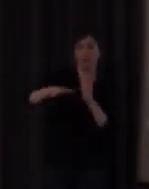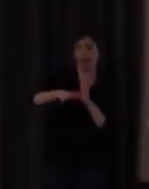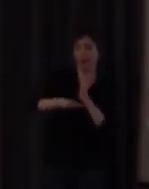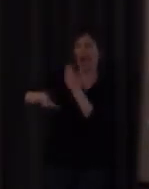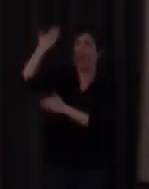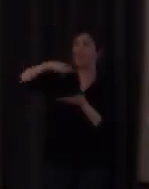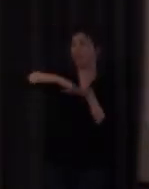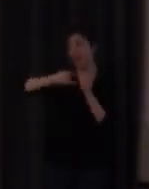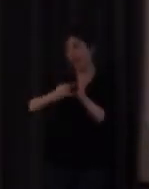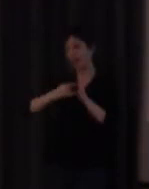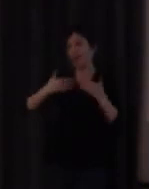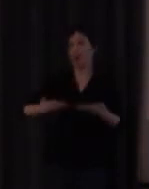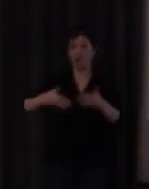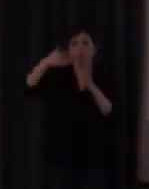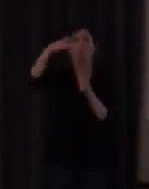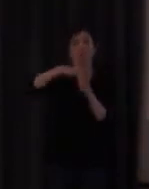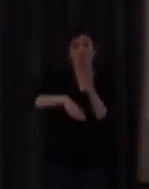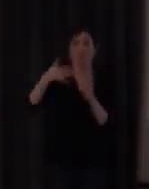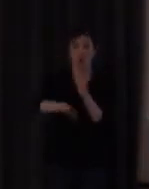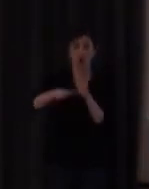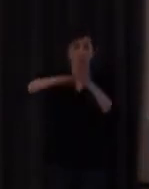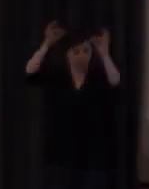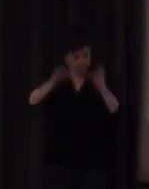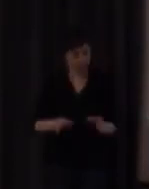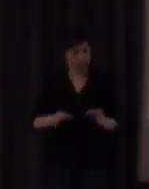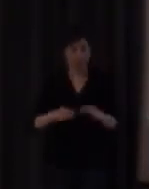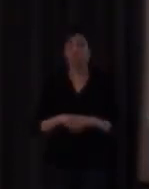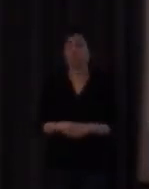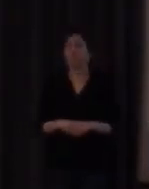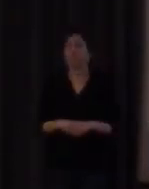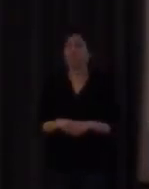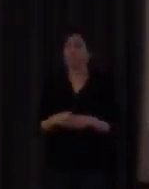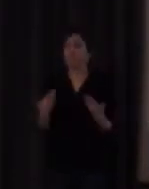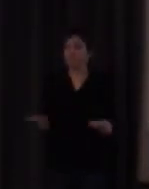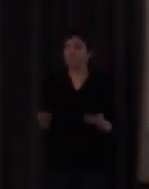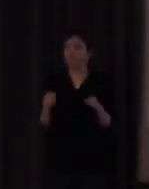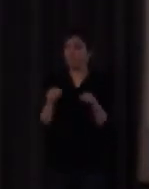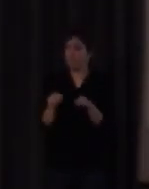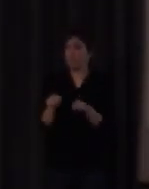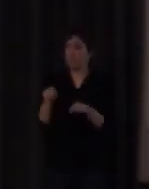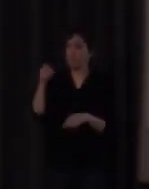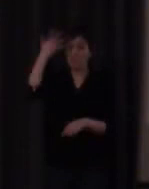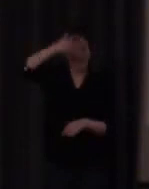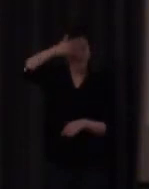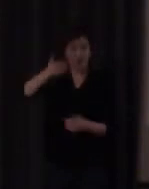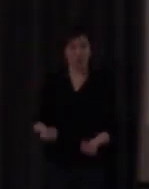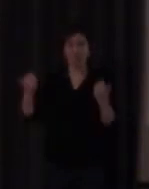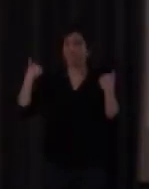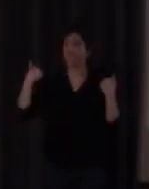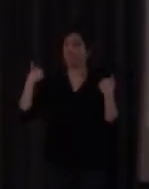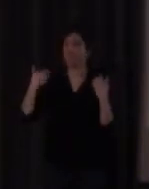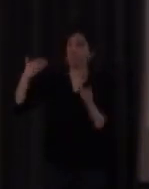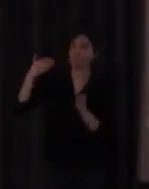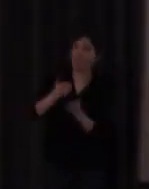ahora ya se ha constituido en programa educativo pues él era el que impartía la lengua de signos española cuando